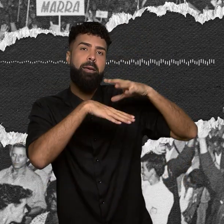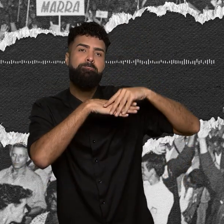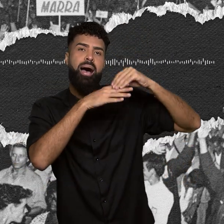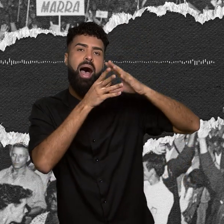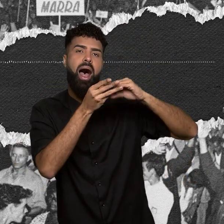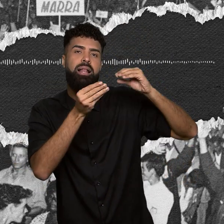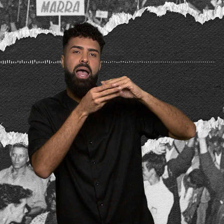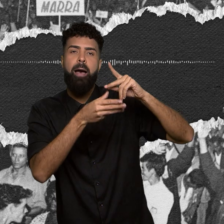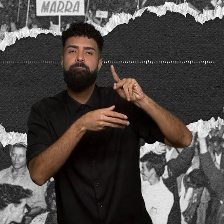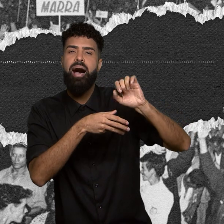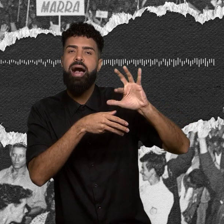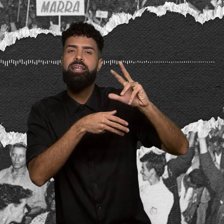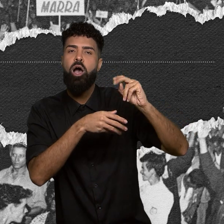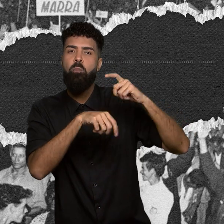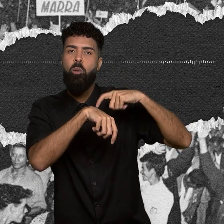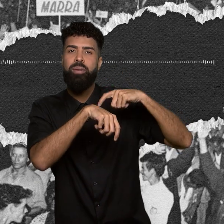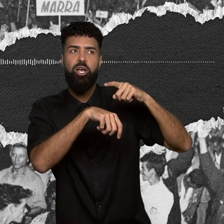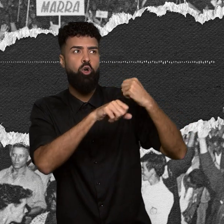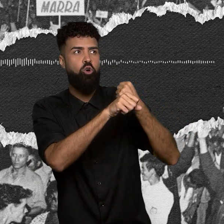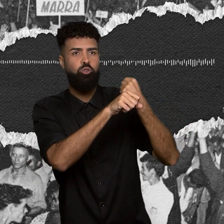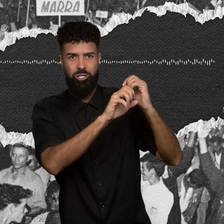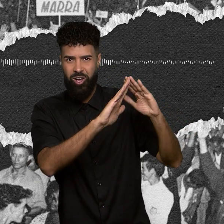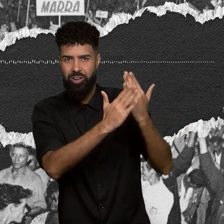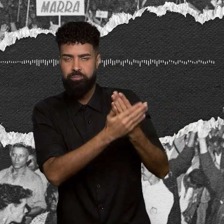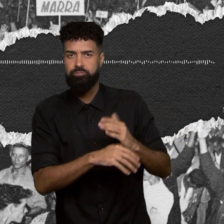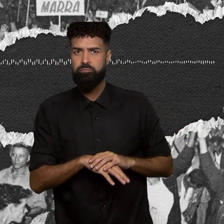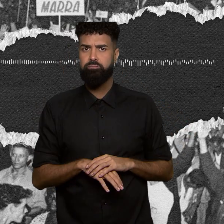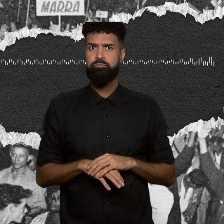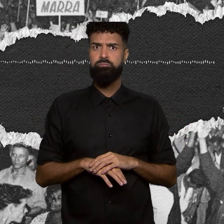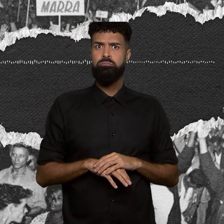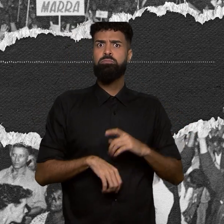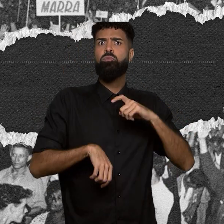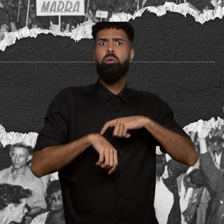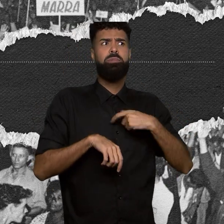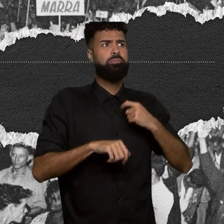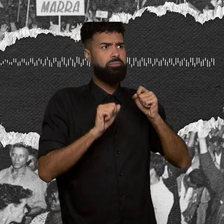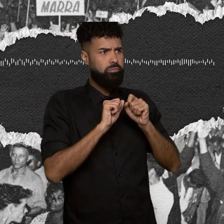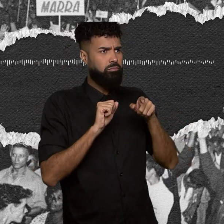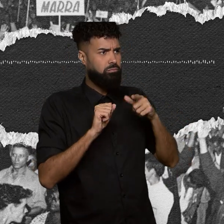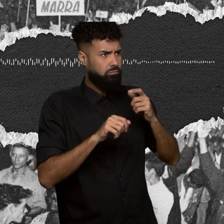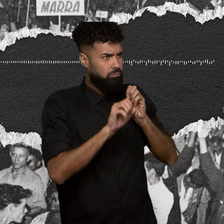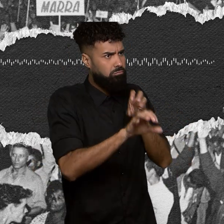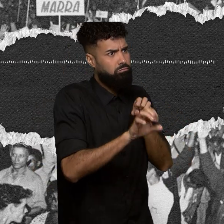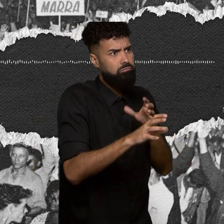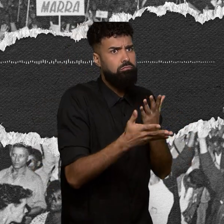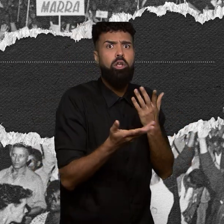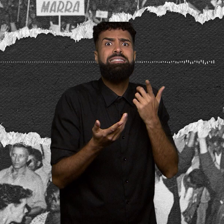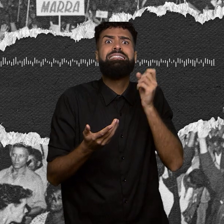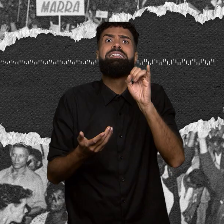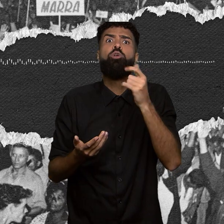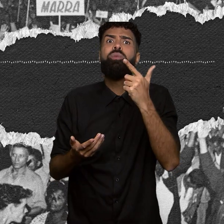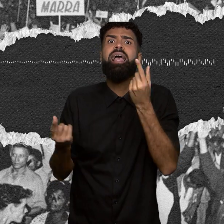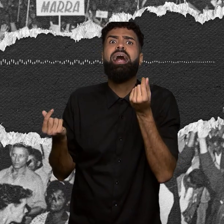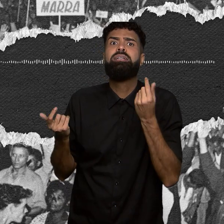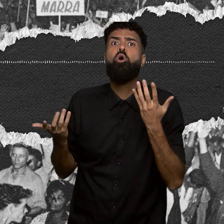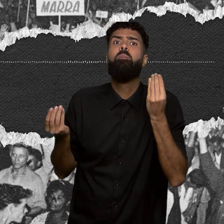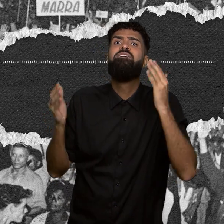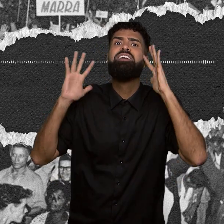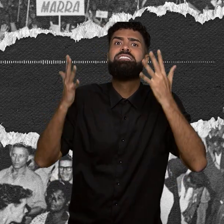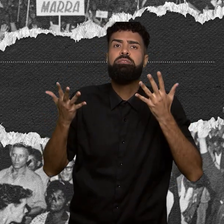chega na hora do pega-paca-pá, como é que vai fazer a educação sem grana? E houve uma famosa reunião no bairro